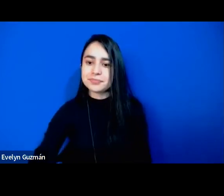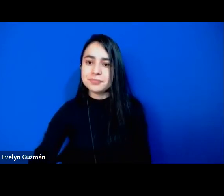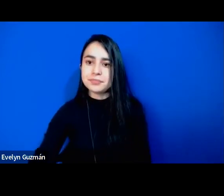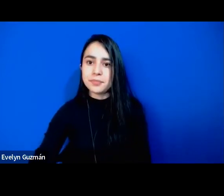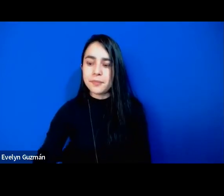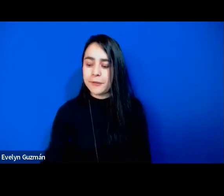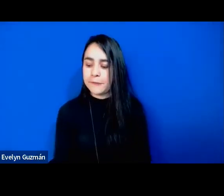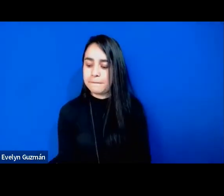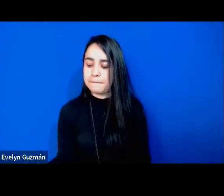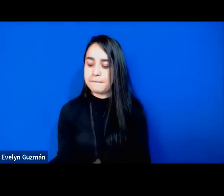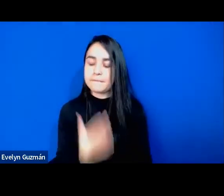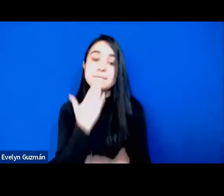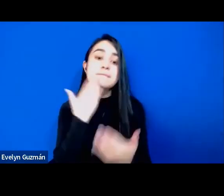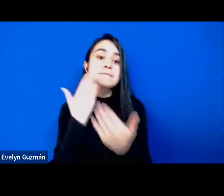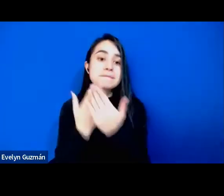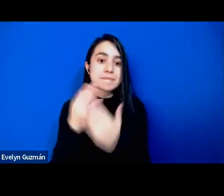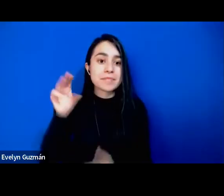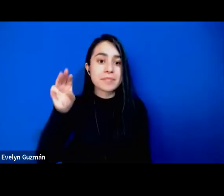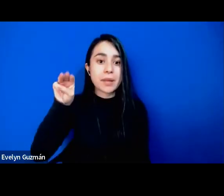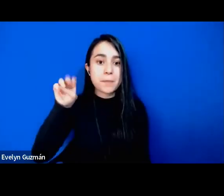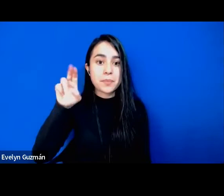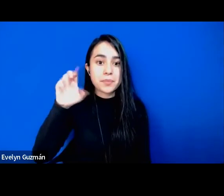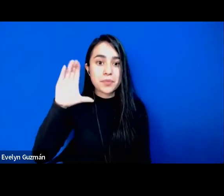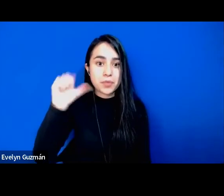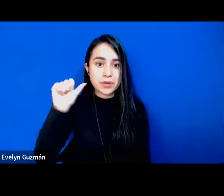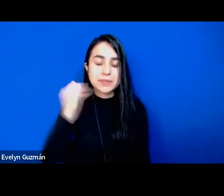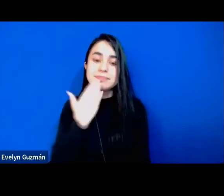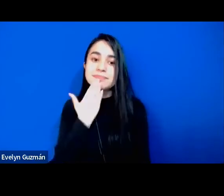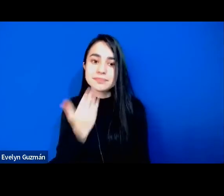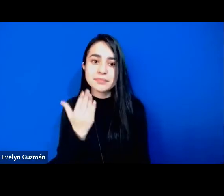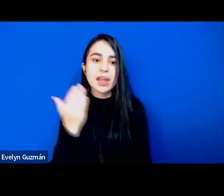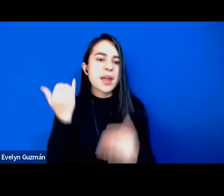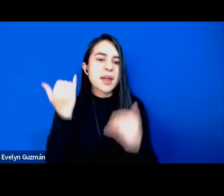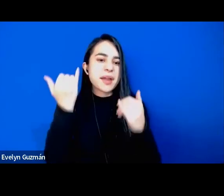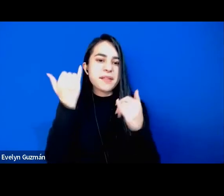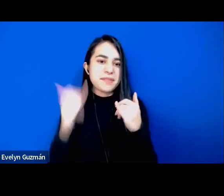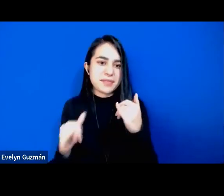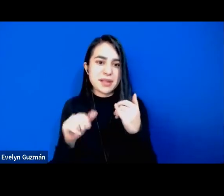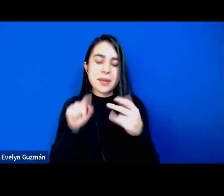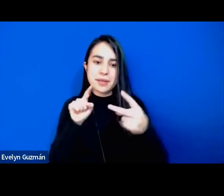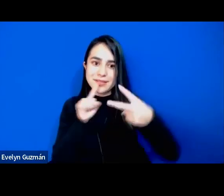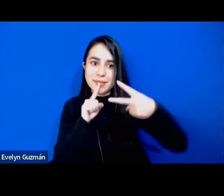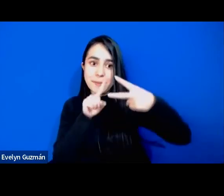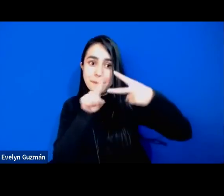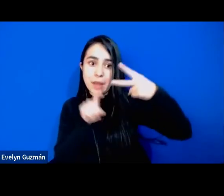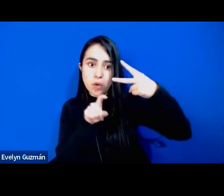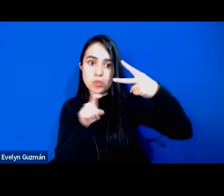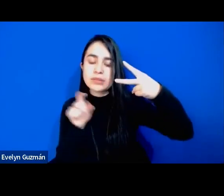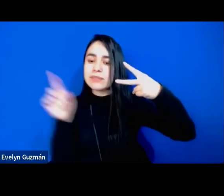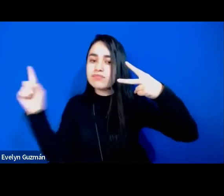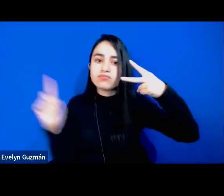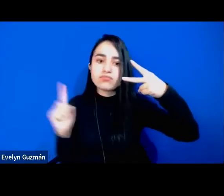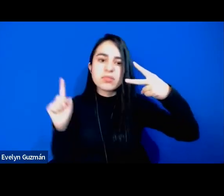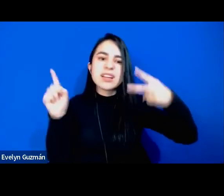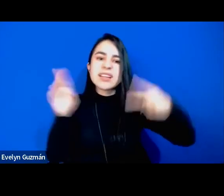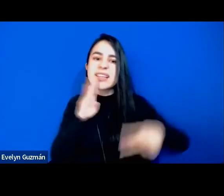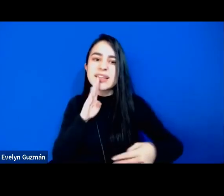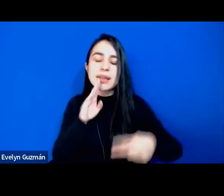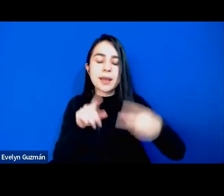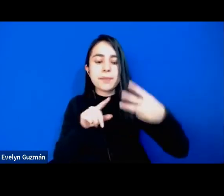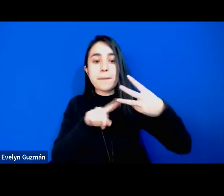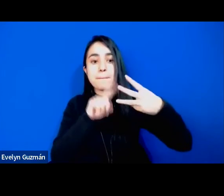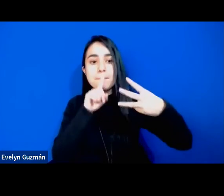muchas gracias Mónica y para cerrar esta parte de la conversación vamos con la tercera